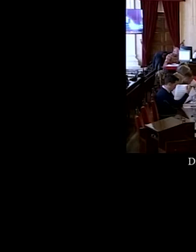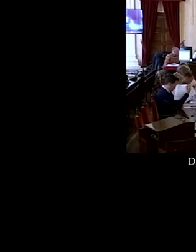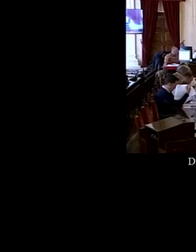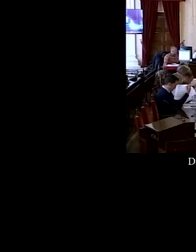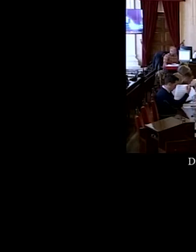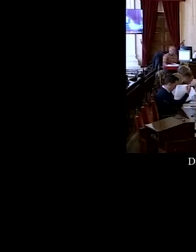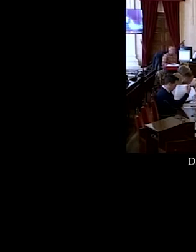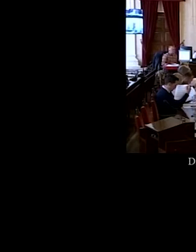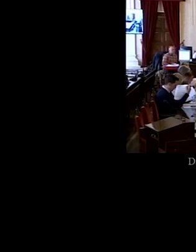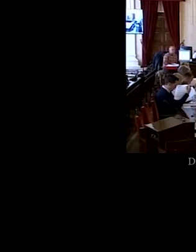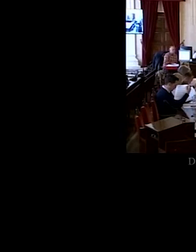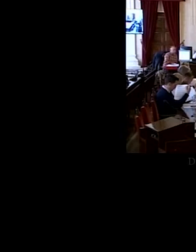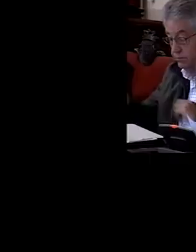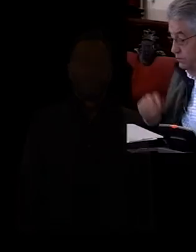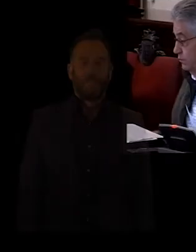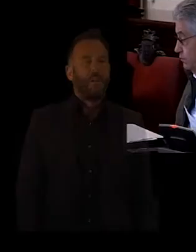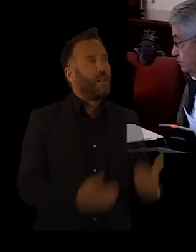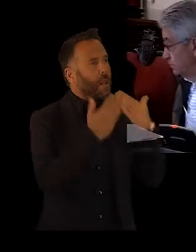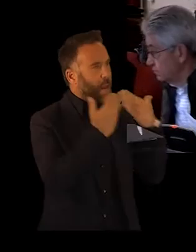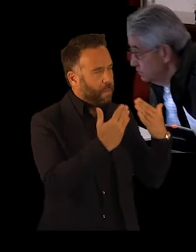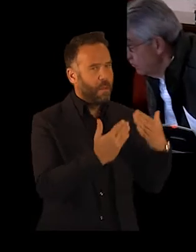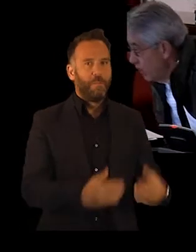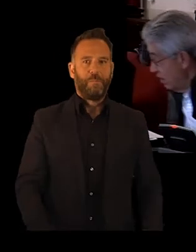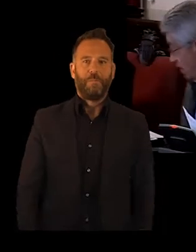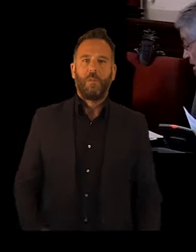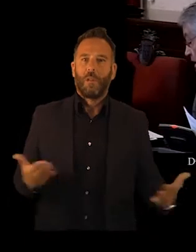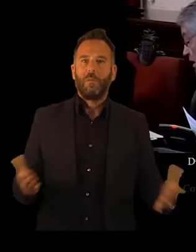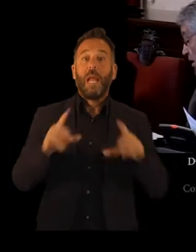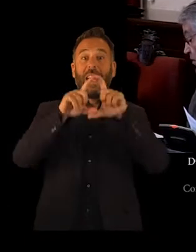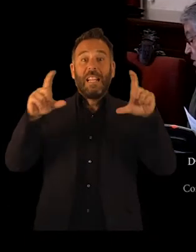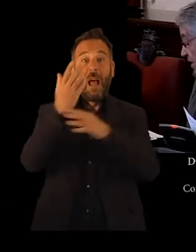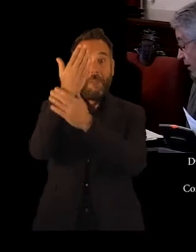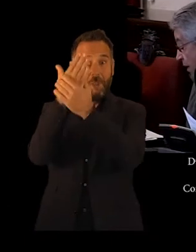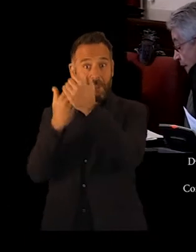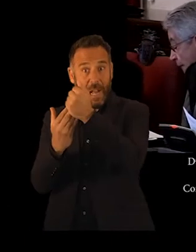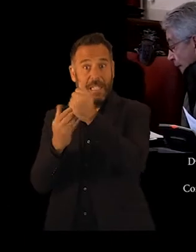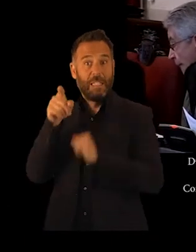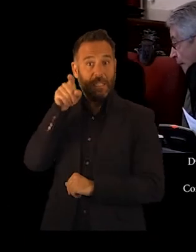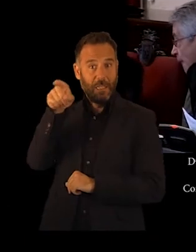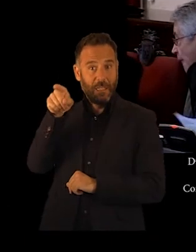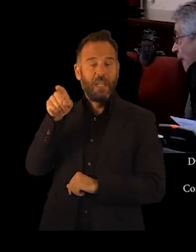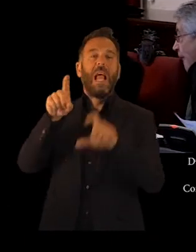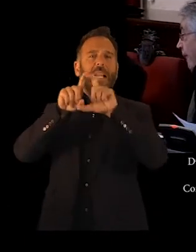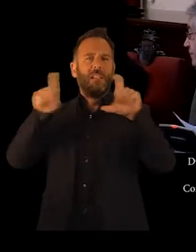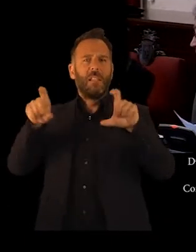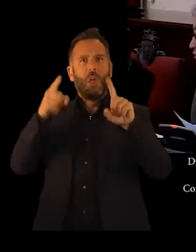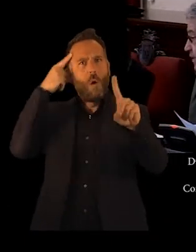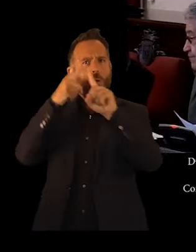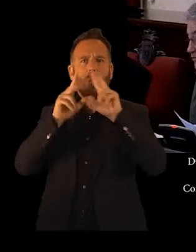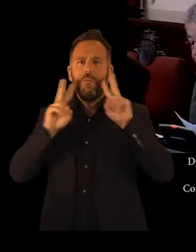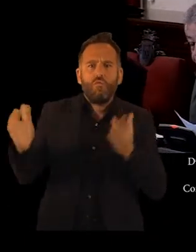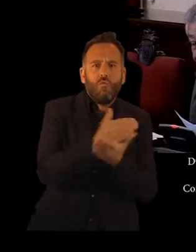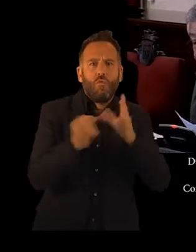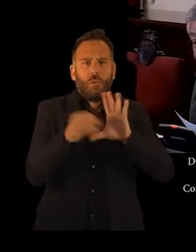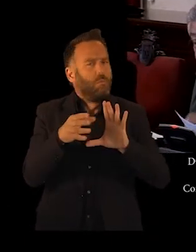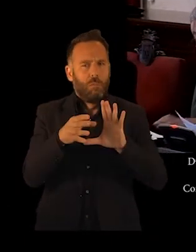Señora Torralbo. Bueno, muchas gracias. Bueno, la Federación Andaluza de Personas Sordas, FAS, es una entidad sin ánimo de lucro y de interés